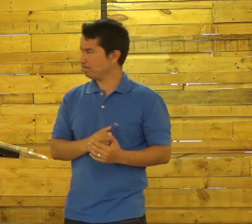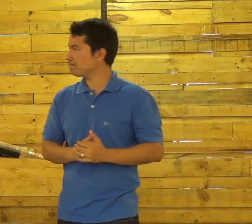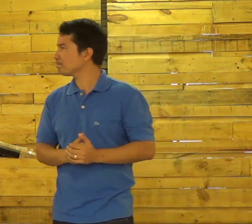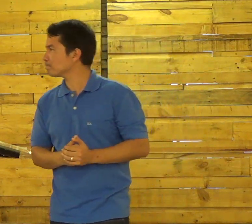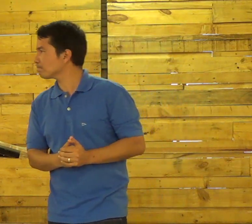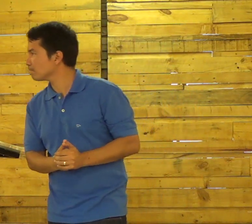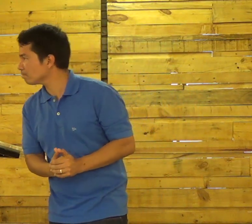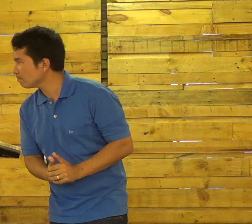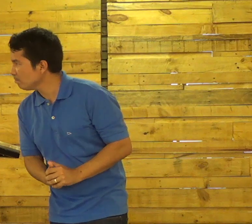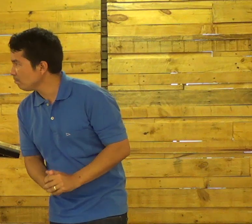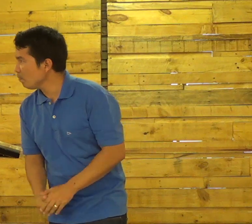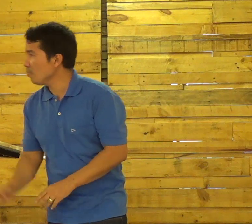cultural. Pode passar.